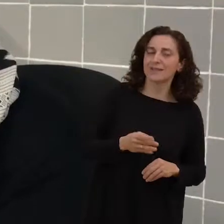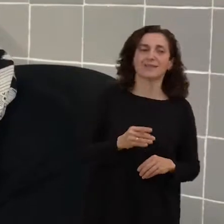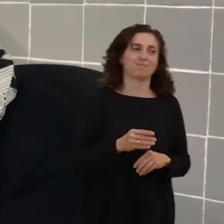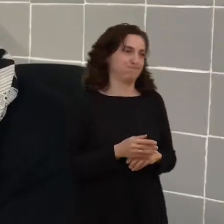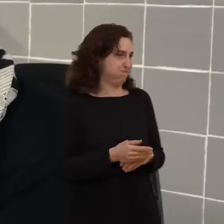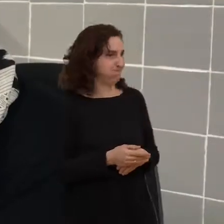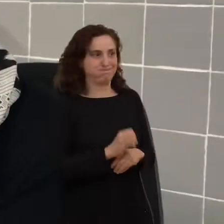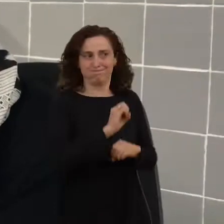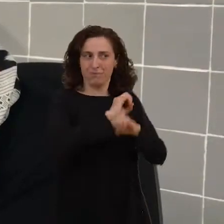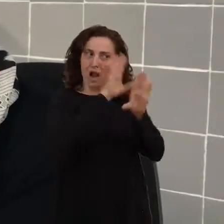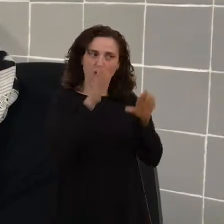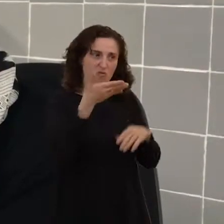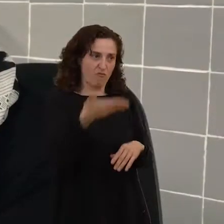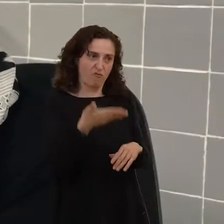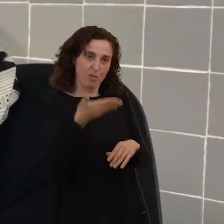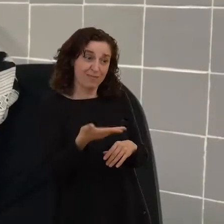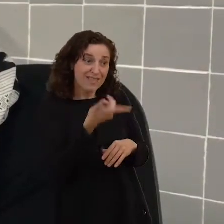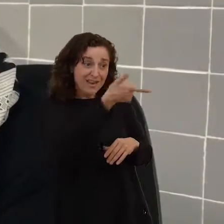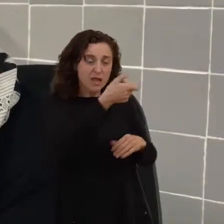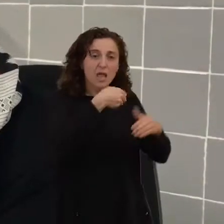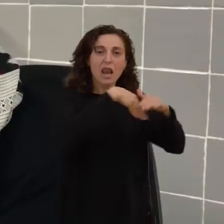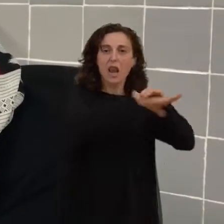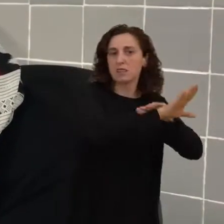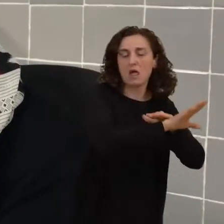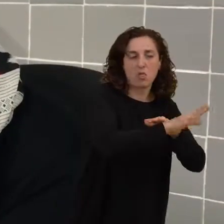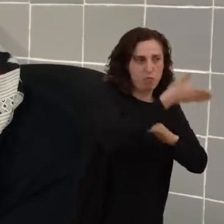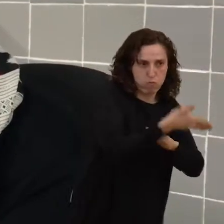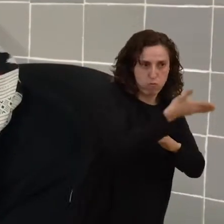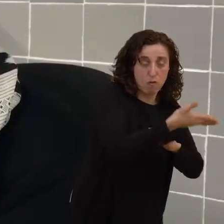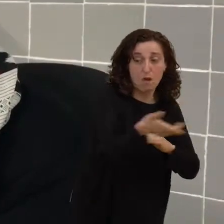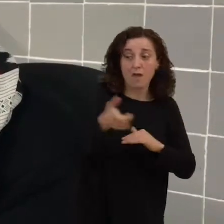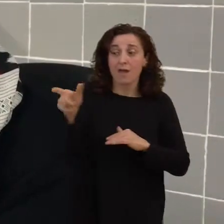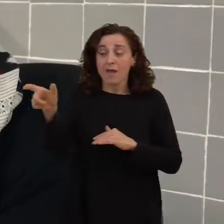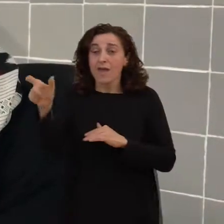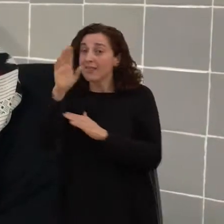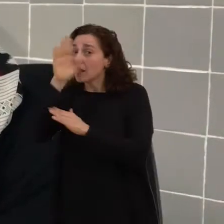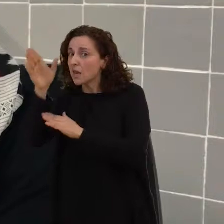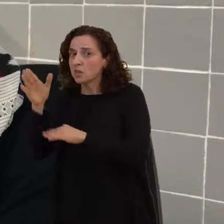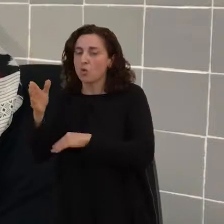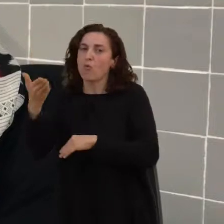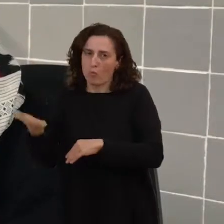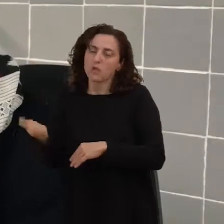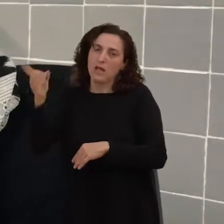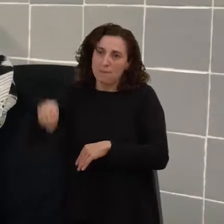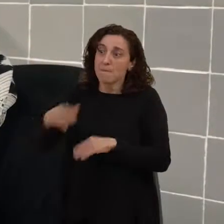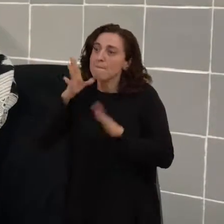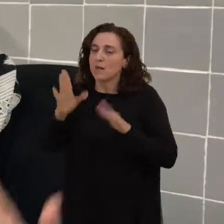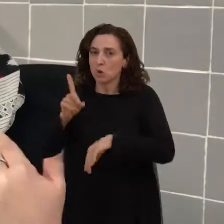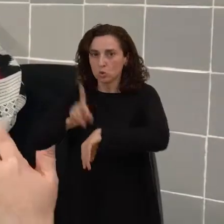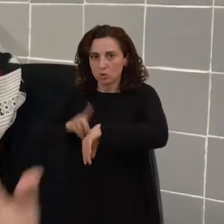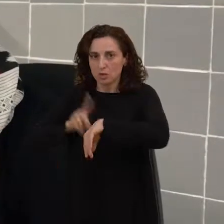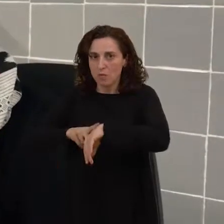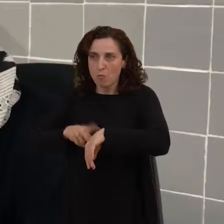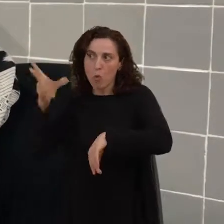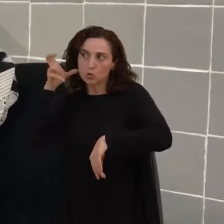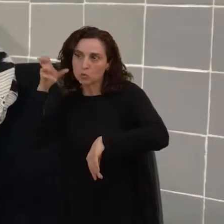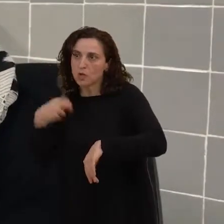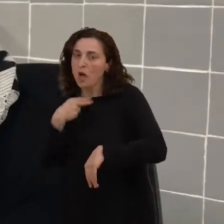es fundamental, sobre todo en enlatado, en directo debería ser fundamental, pero por el tema de tiempo, sí que tienes que estar escuchando y hablando a la vez, es más